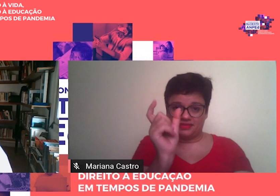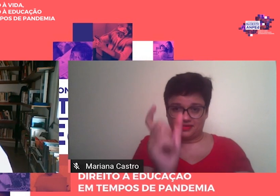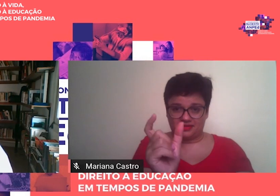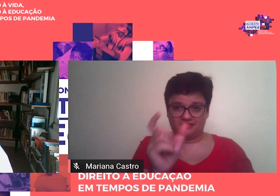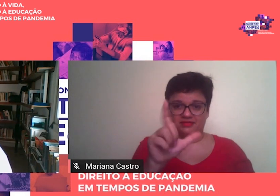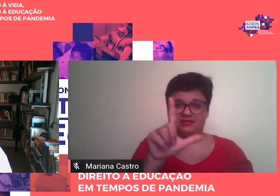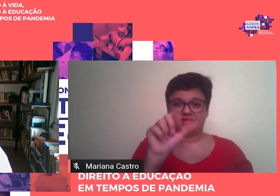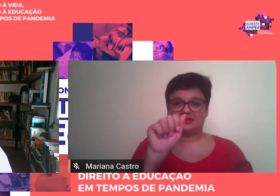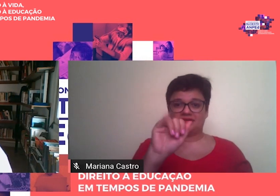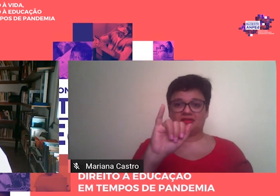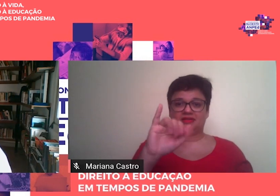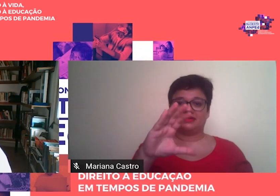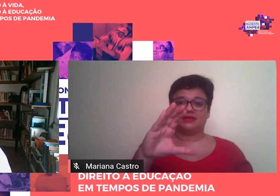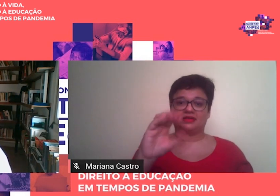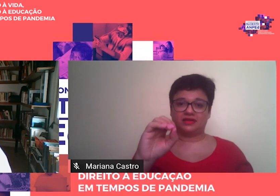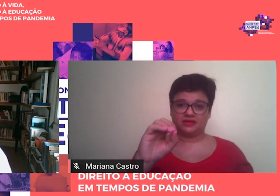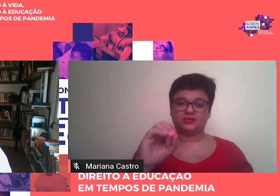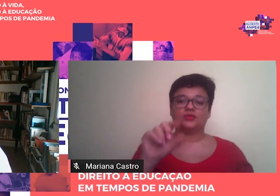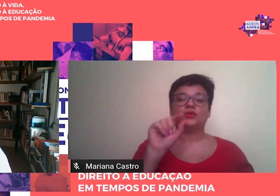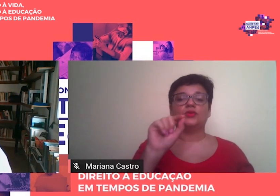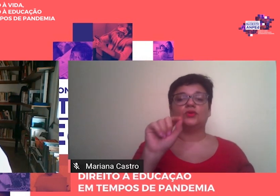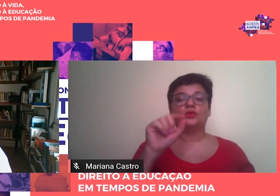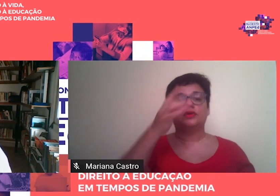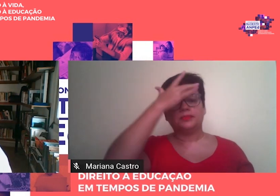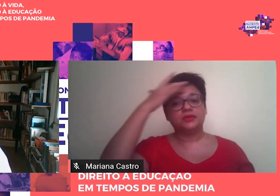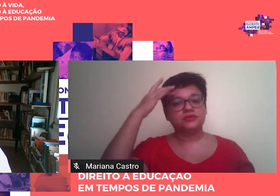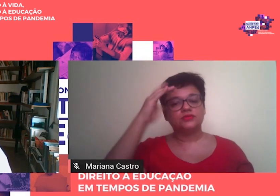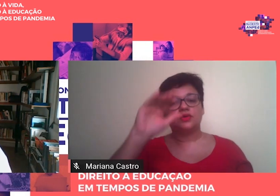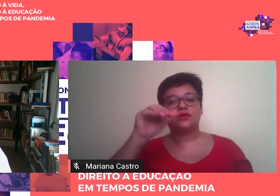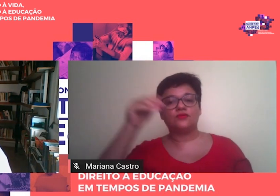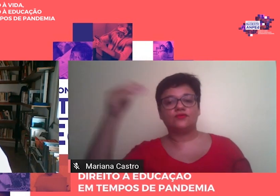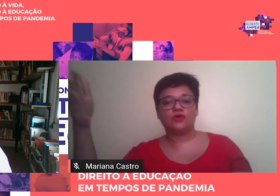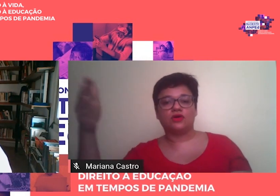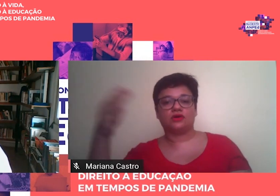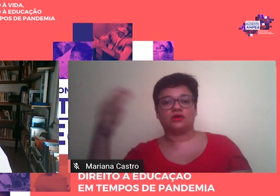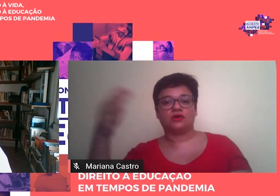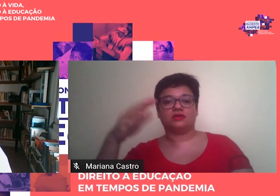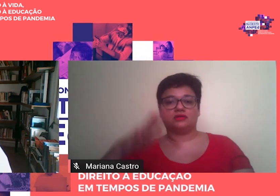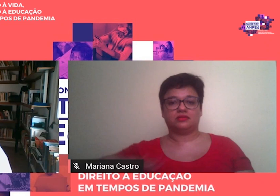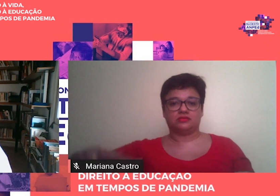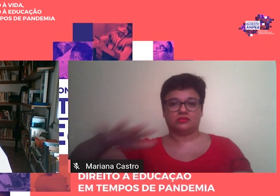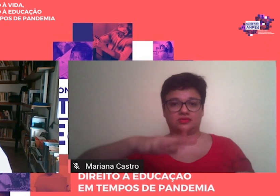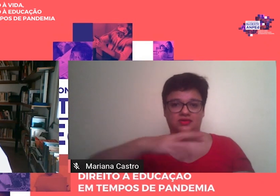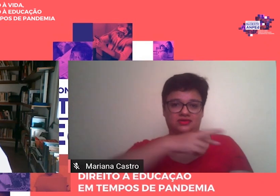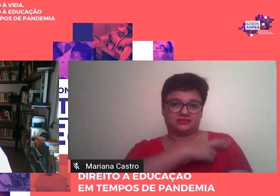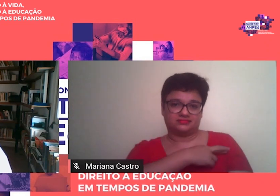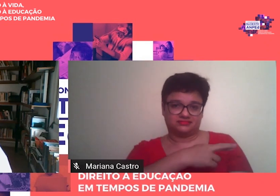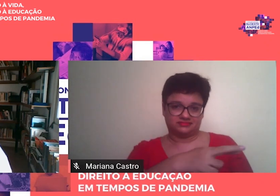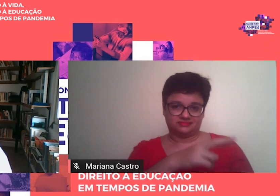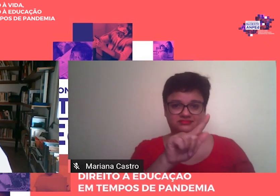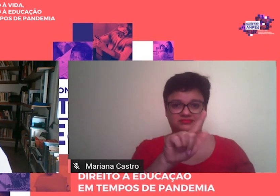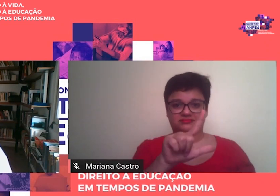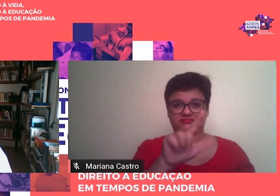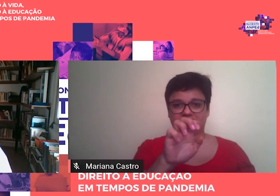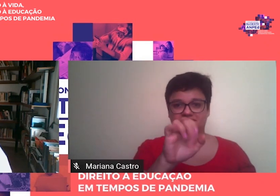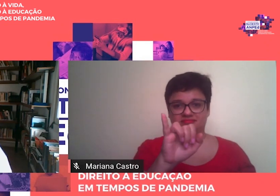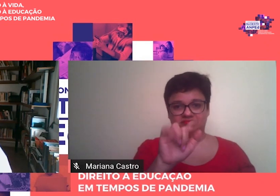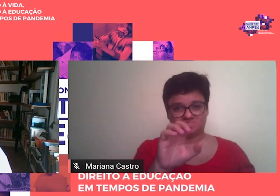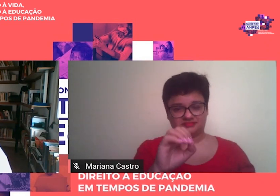o que está fora do âmbito religioso, isto é, leigo. Então, embora